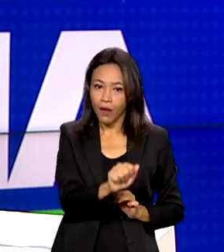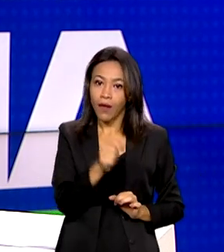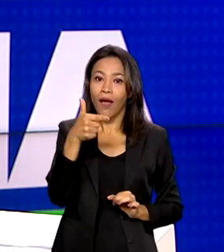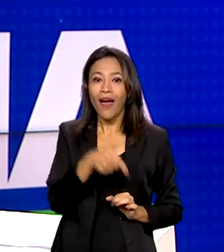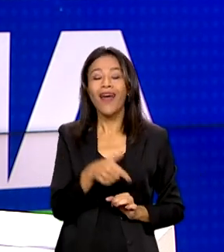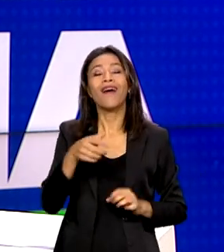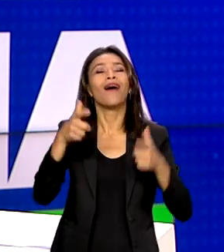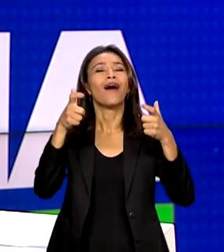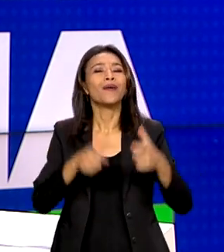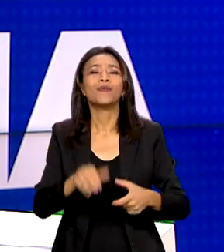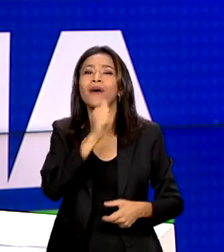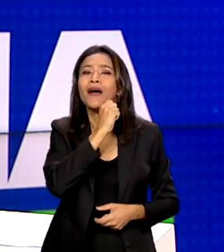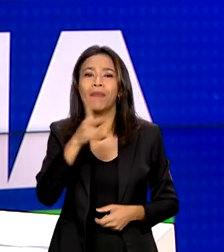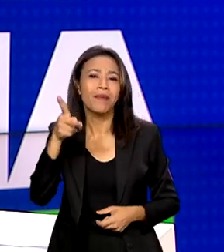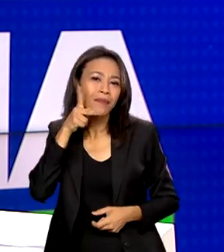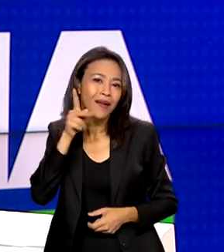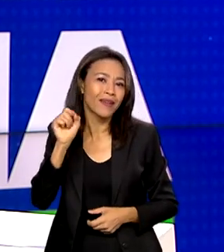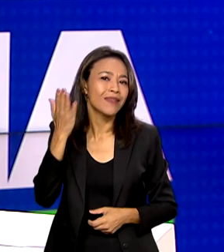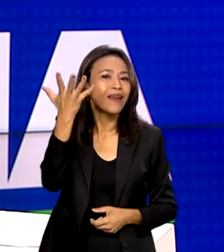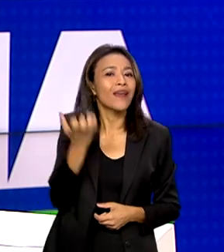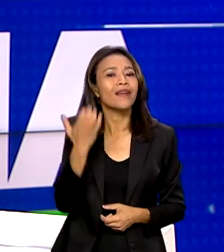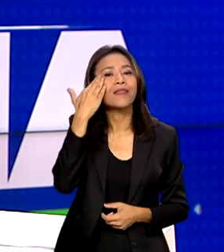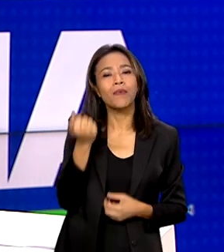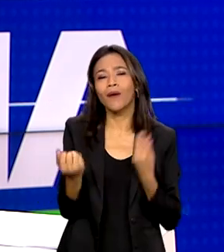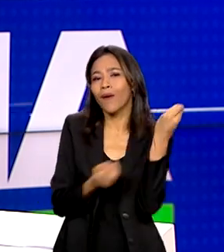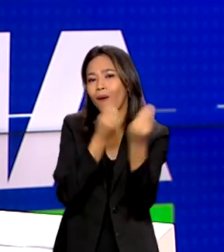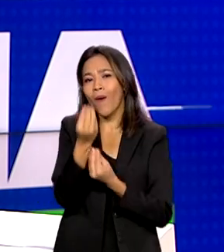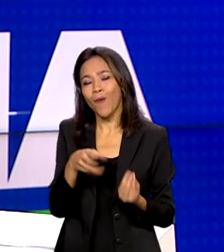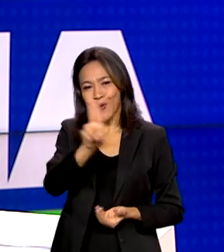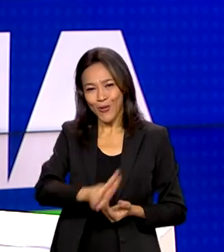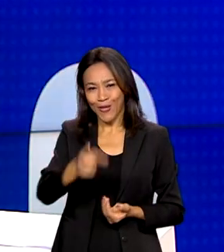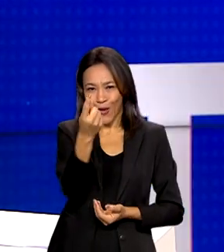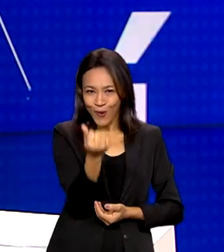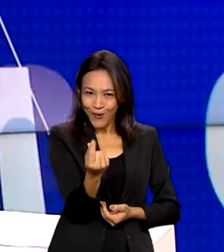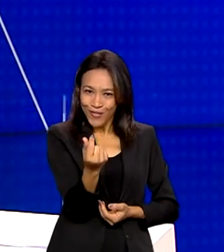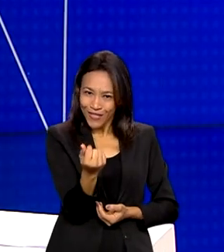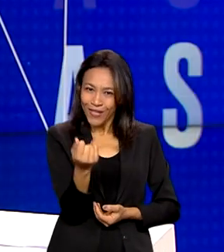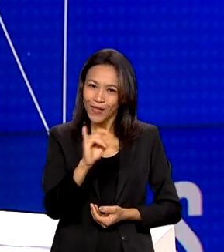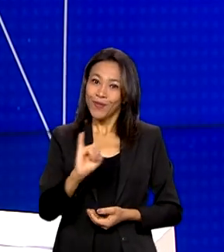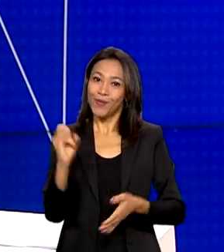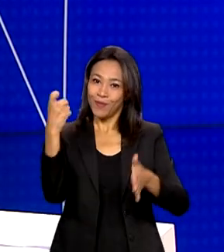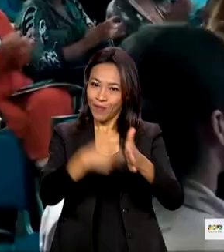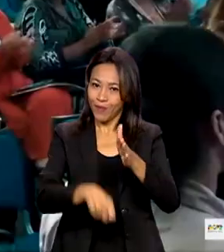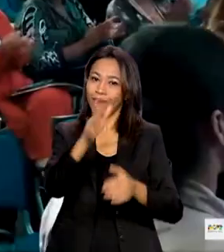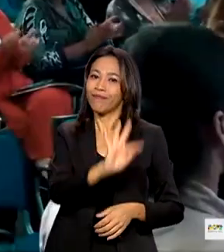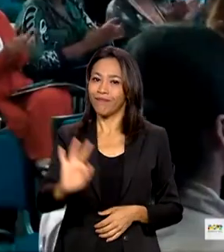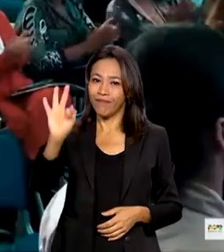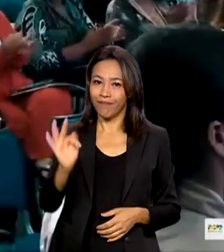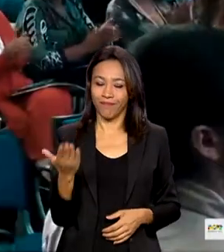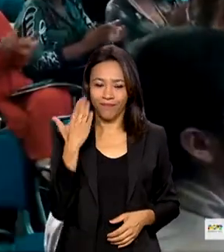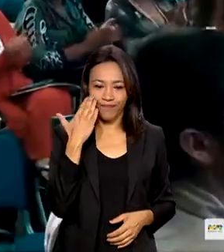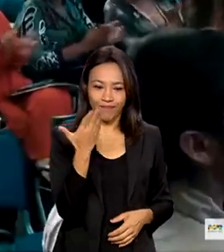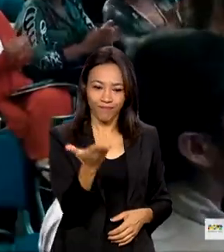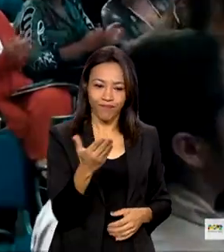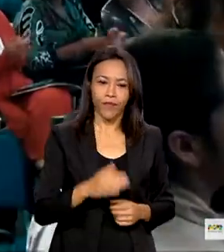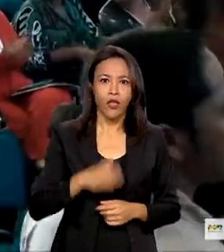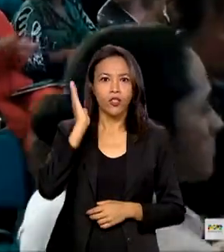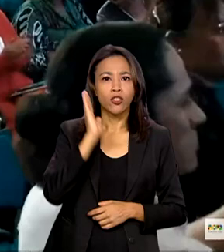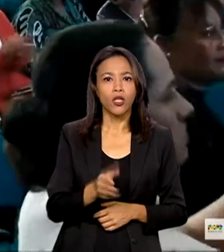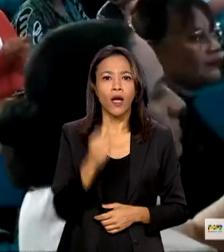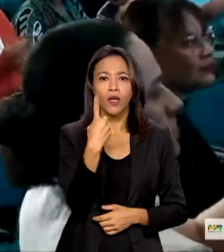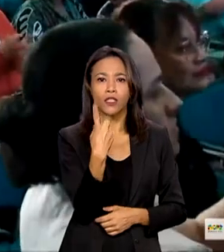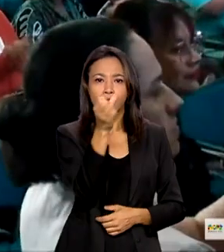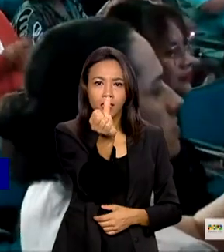do Amapá que disse como quer ver investido o dinheiro dos impostos federais. Já são 16